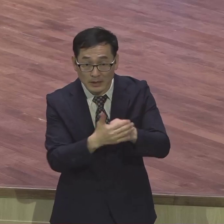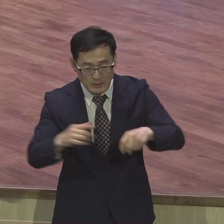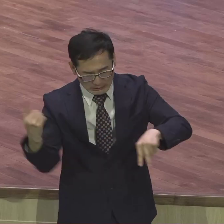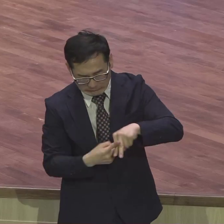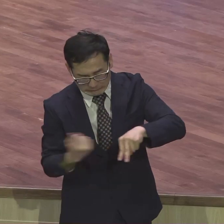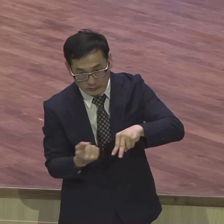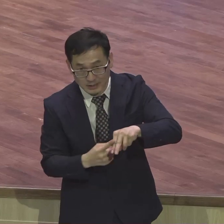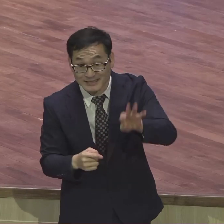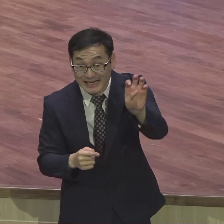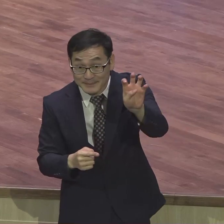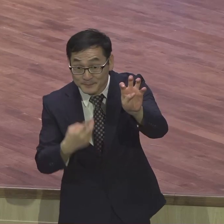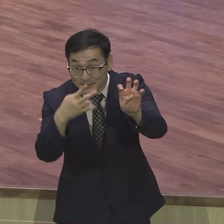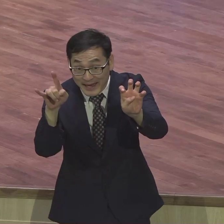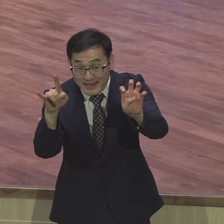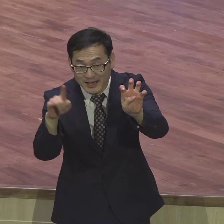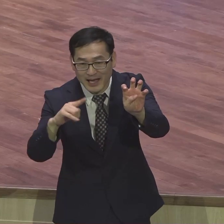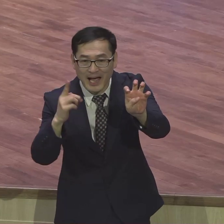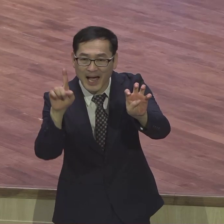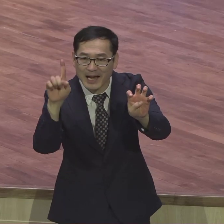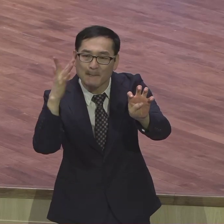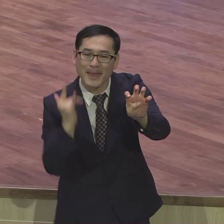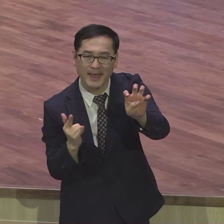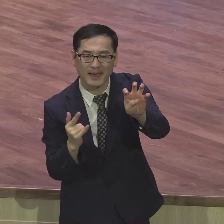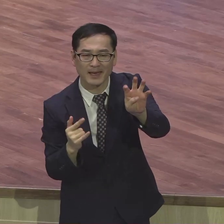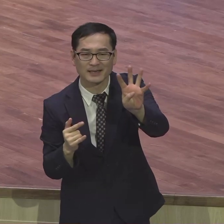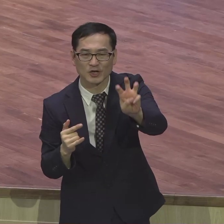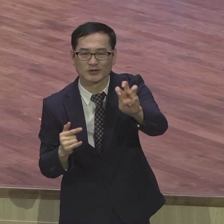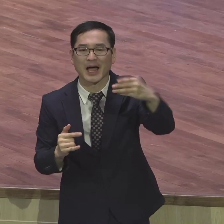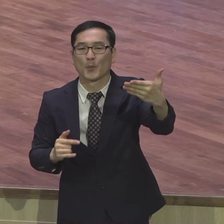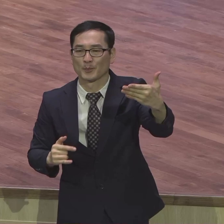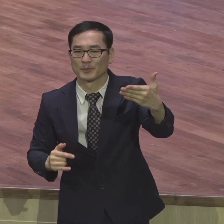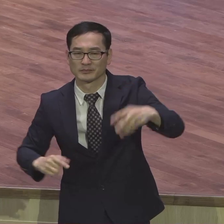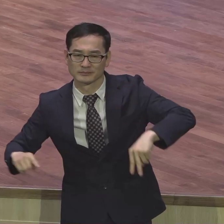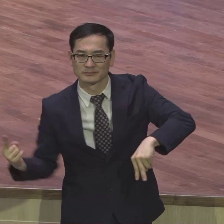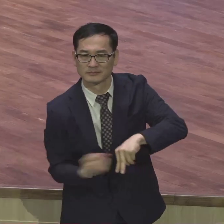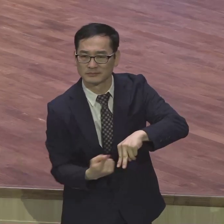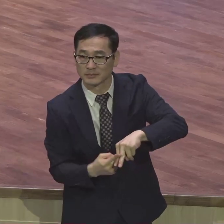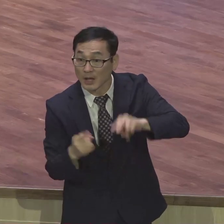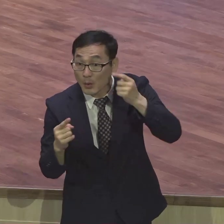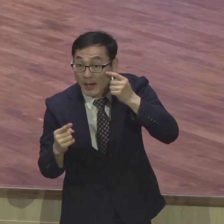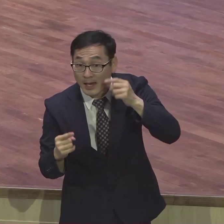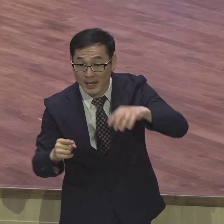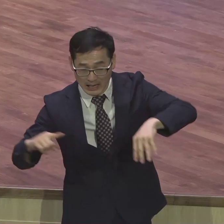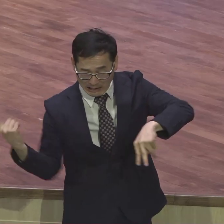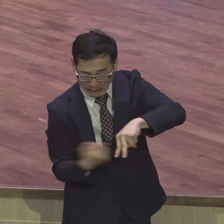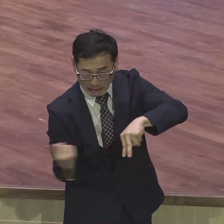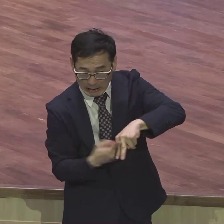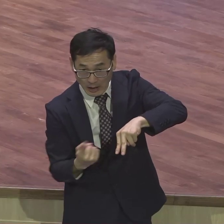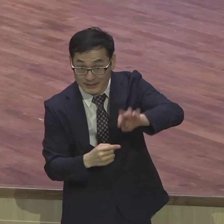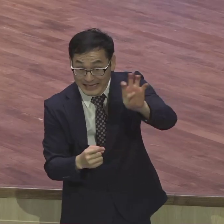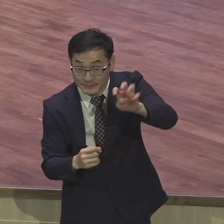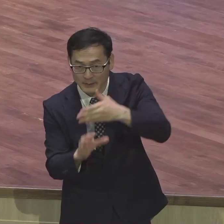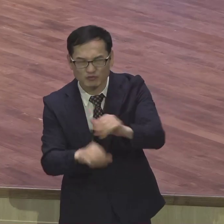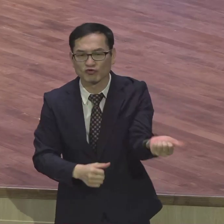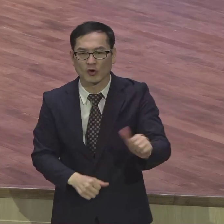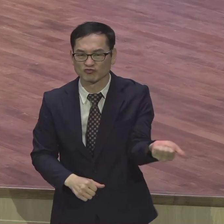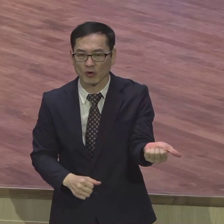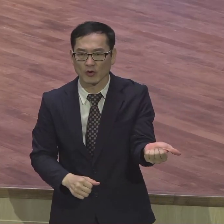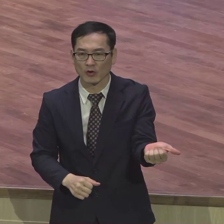다섯 번 맞았어 태장으로 세 번 맞고 돌에 맞아가 태장이 뭔지 아십니까 쫙 딱 찢어져 몸이 그거를 세 번 맞고